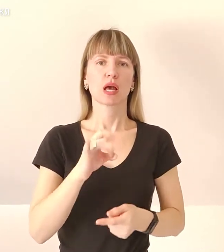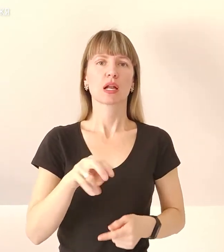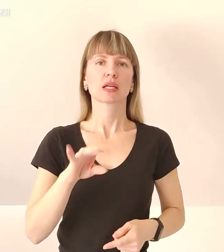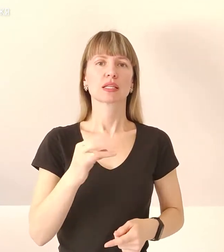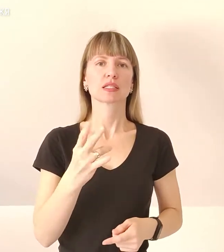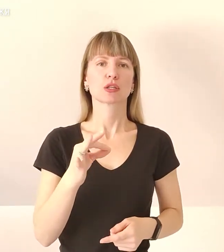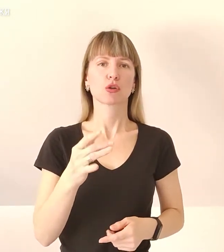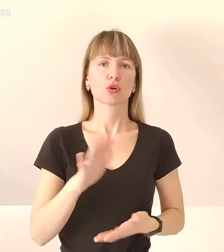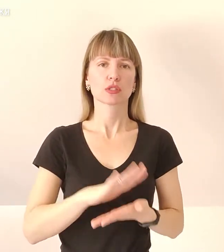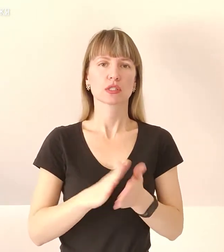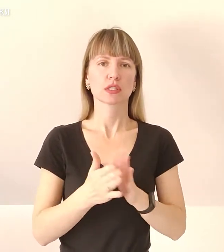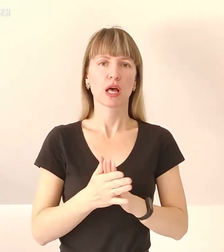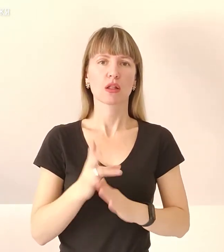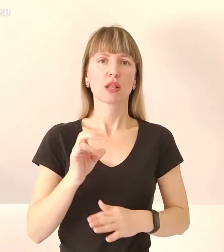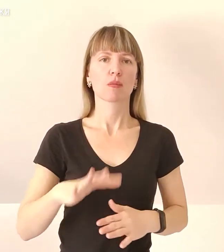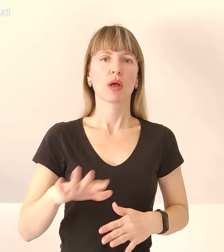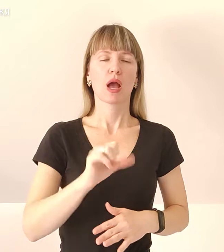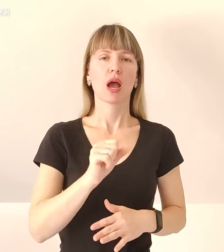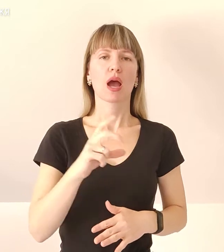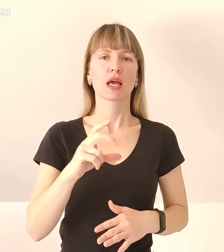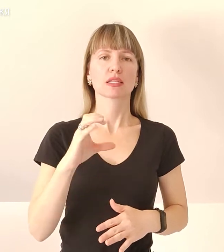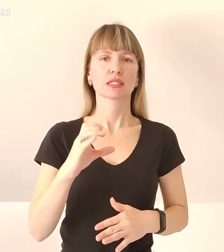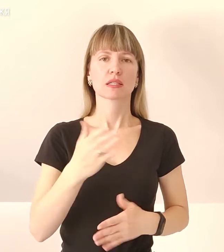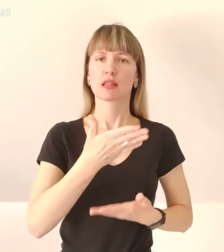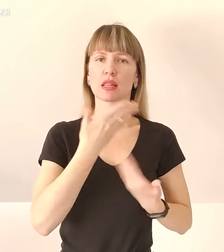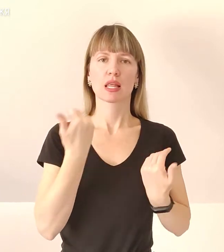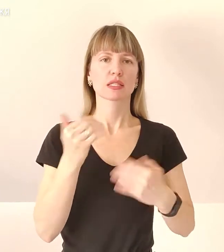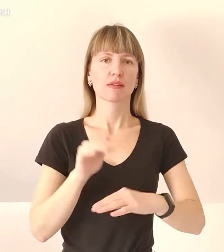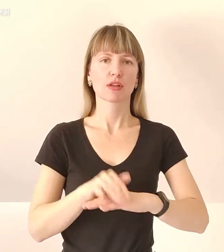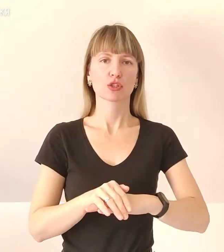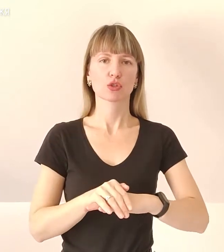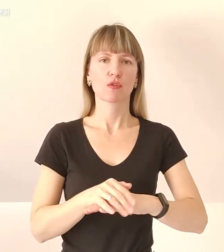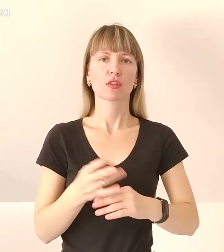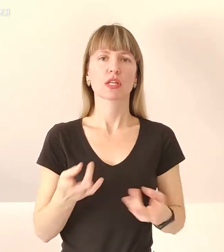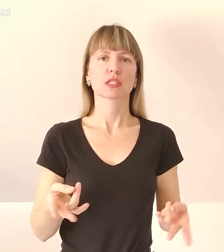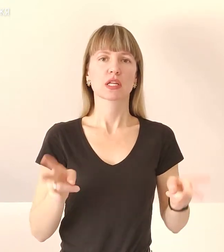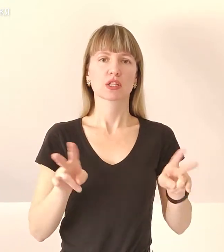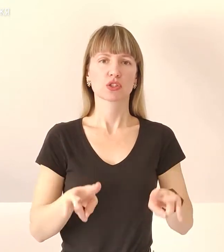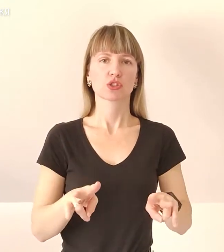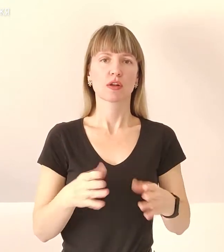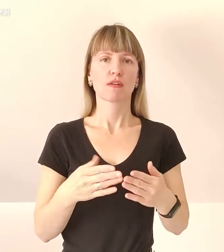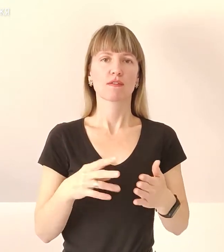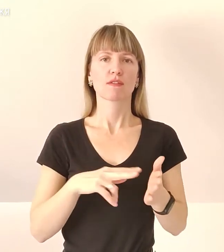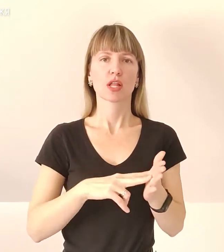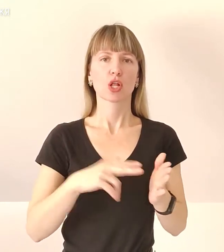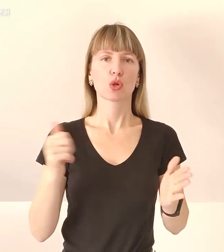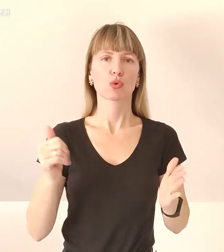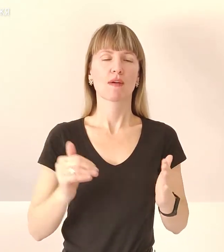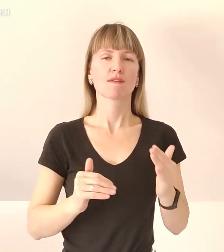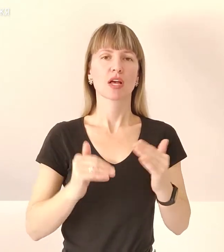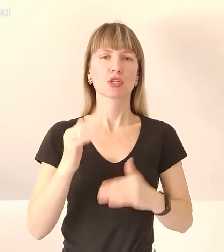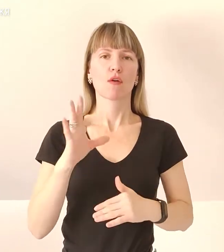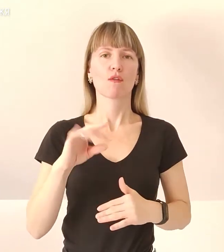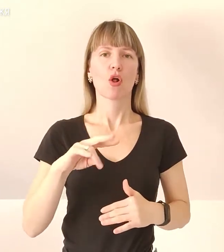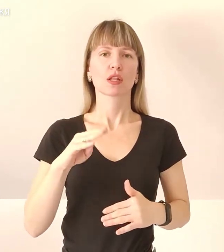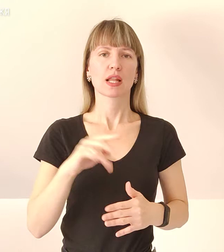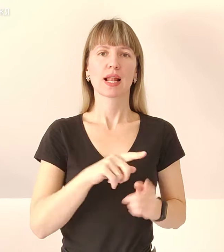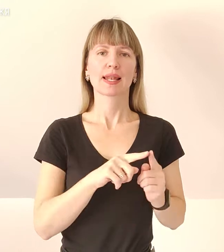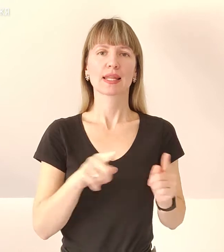майданчику АЕС не зафіксовано. Залишається відключеною високовольтна лінія у 750